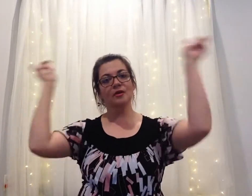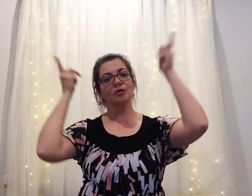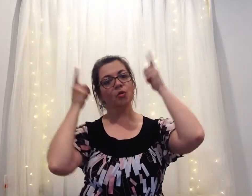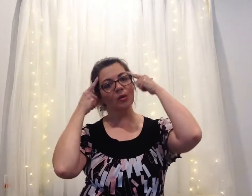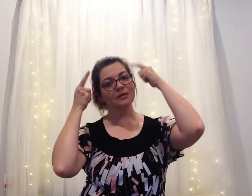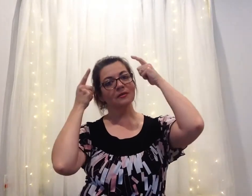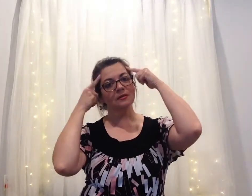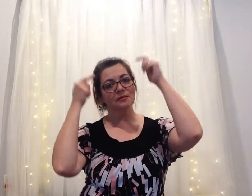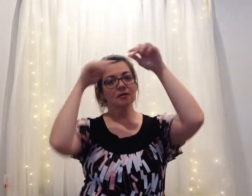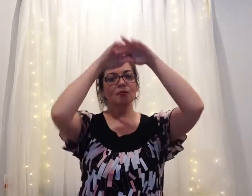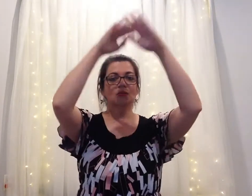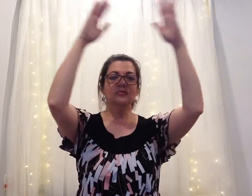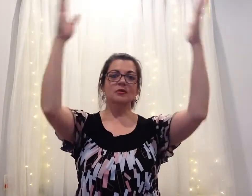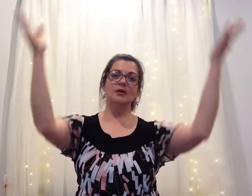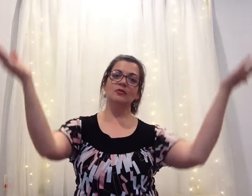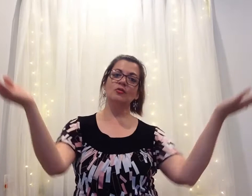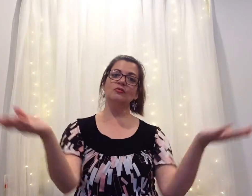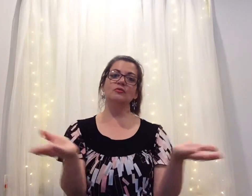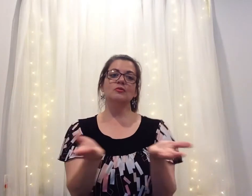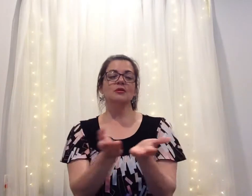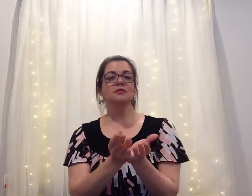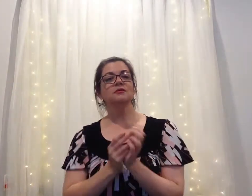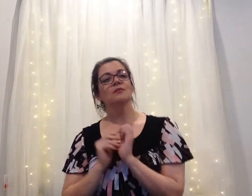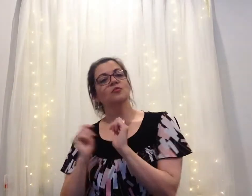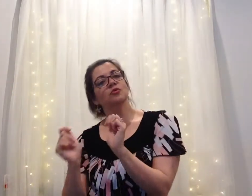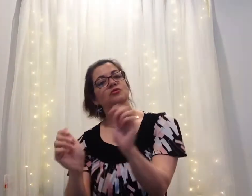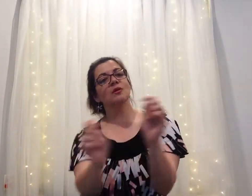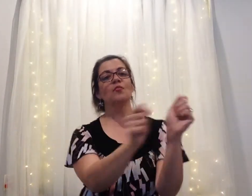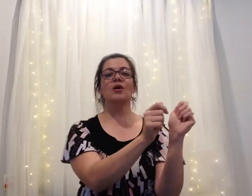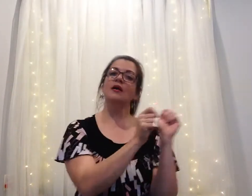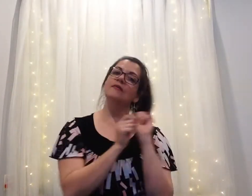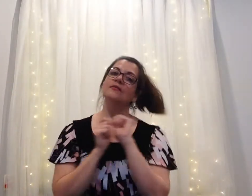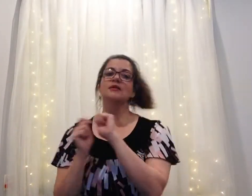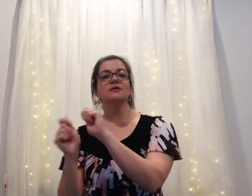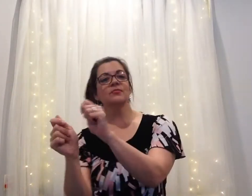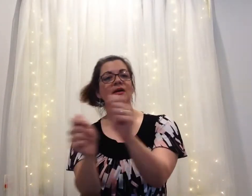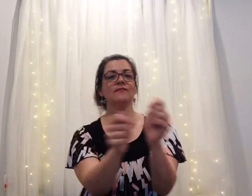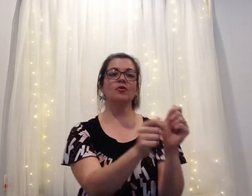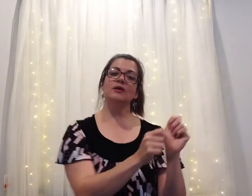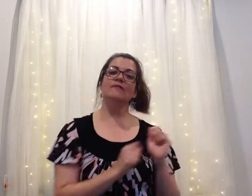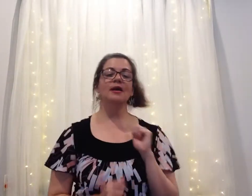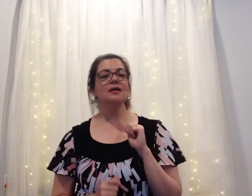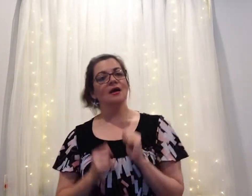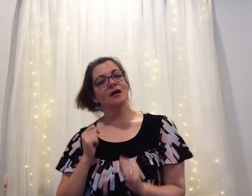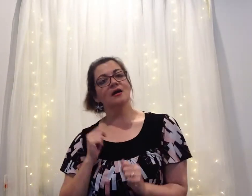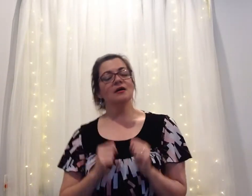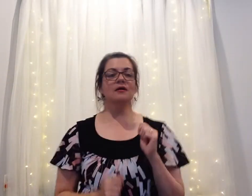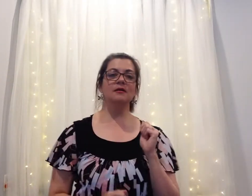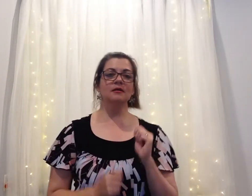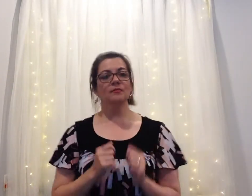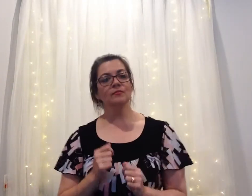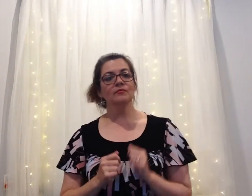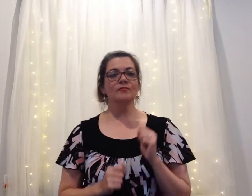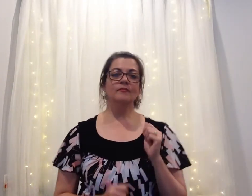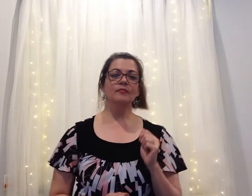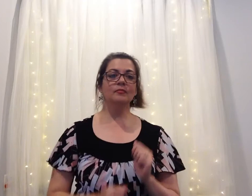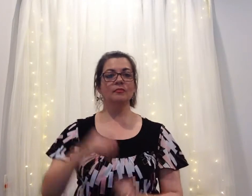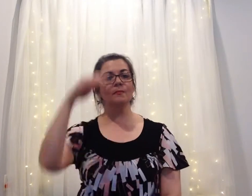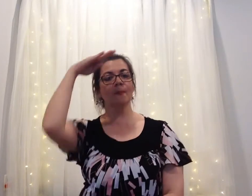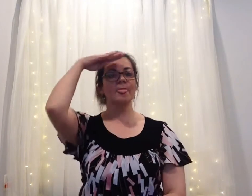me doy cuenta que este mundo es redondo, que este mundo se mueve y siempre voy a bailar. Soy Capitán de